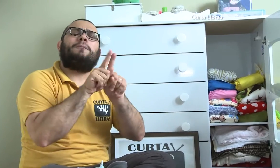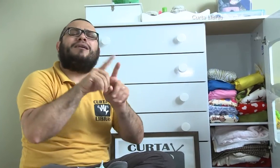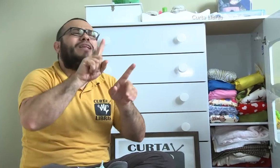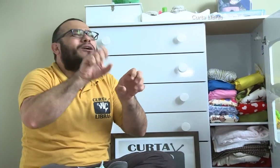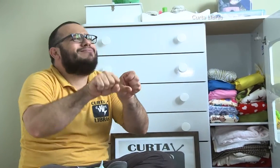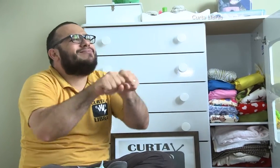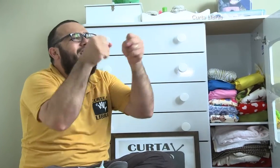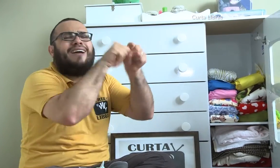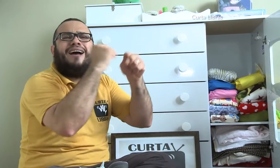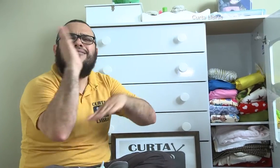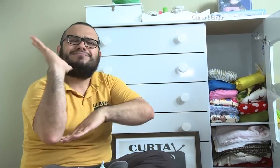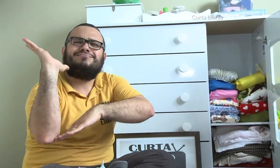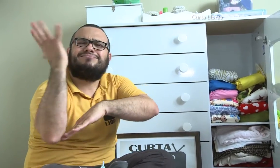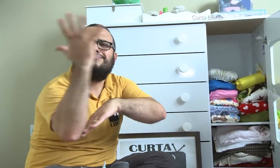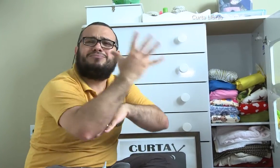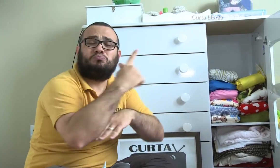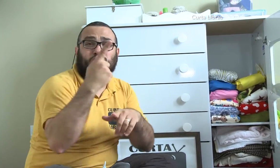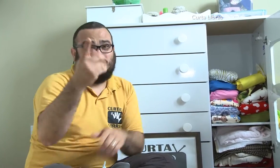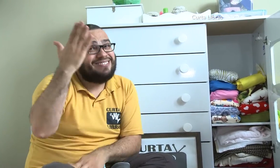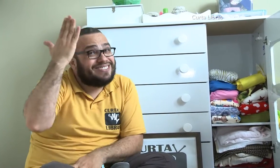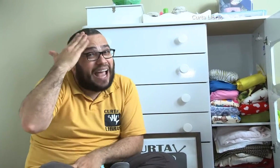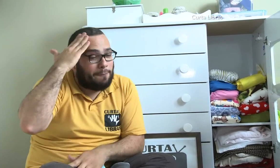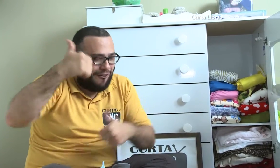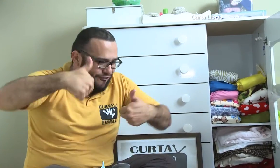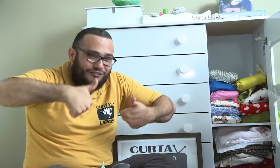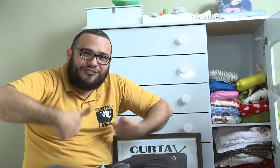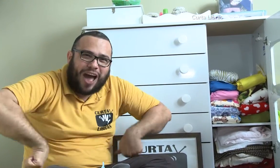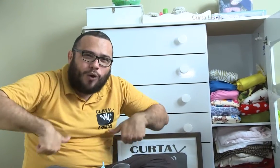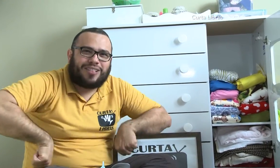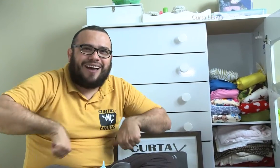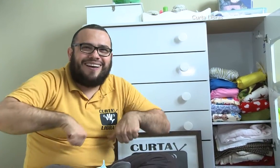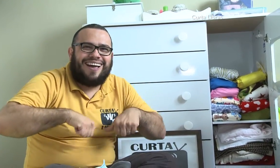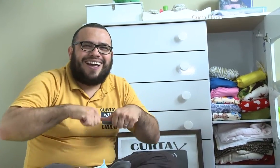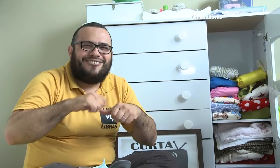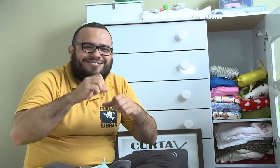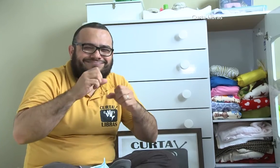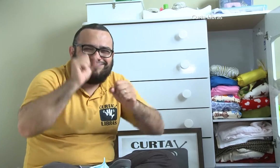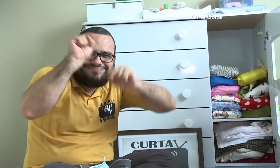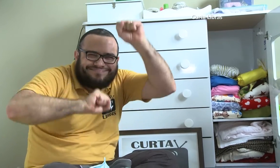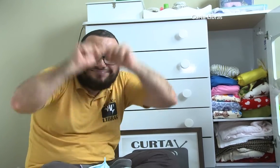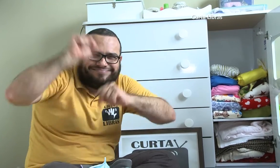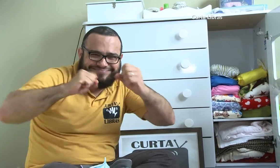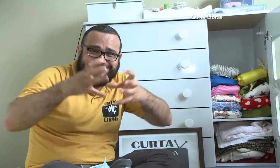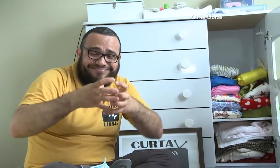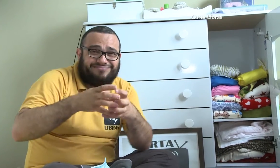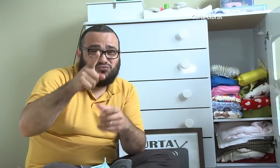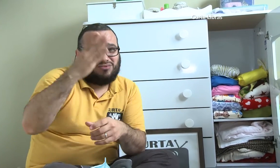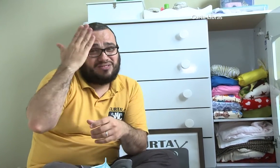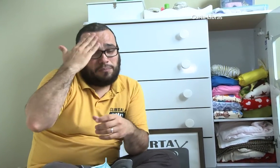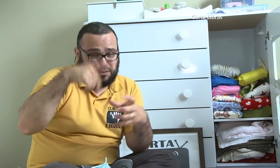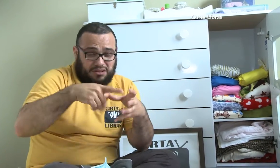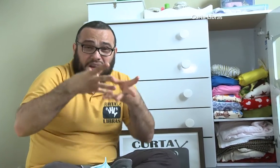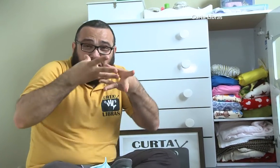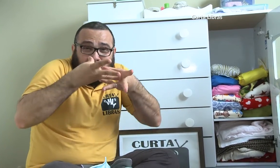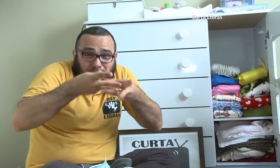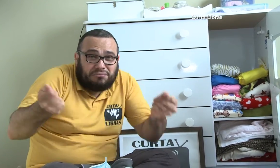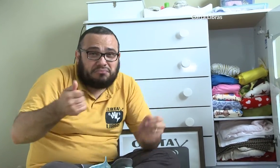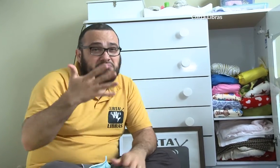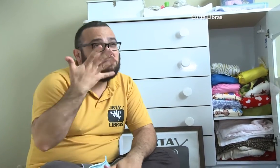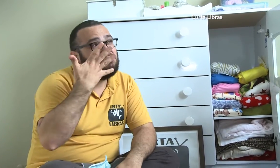Eu não gasto nada. E também é ecologicamente correta. Porque você sabia